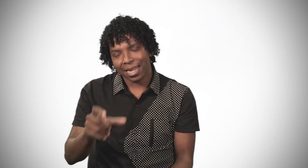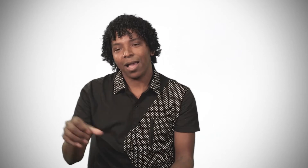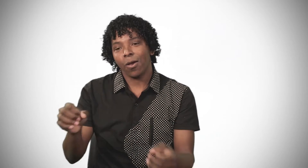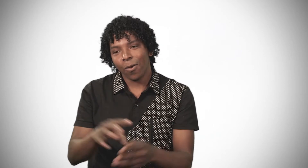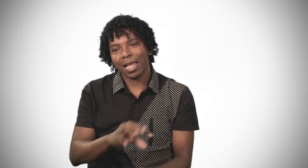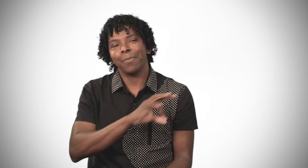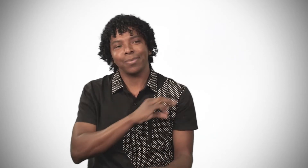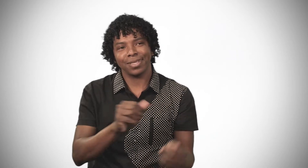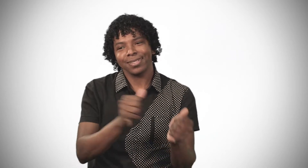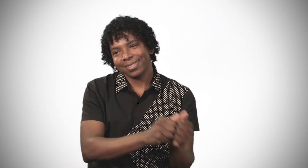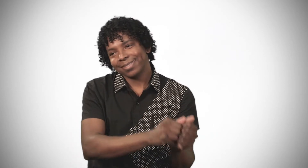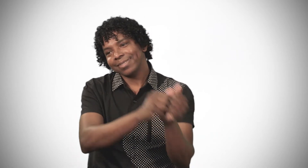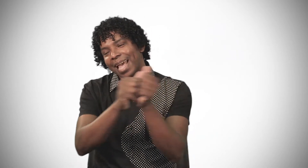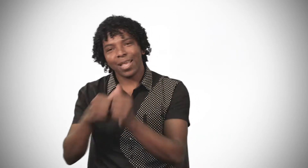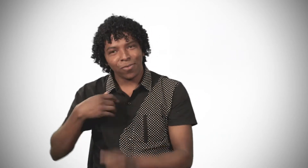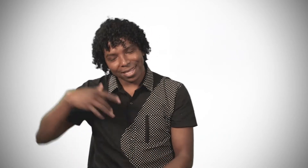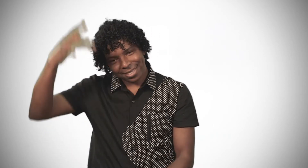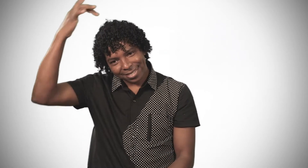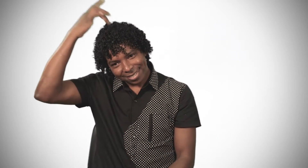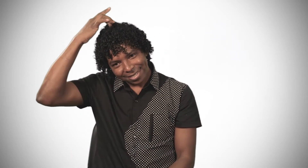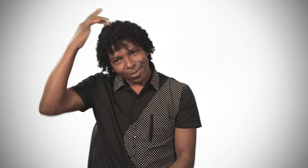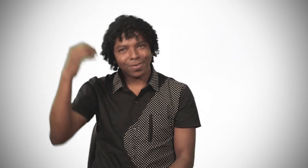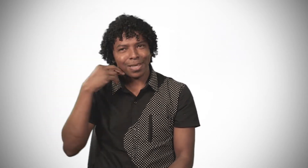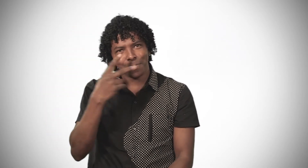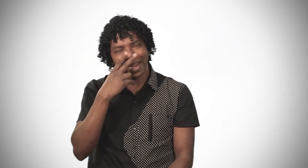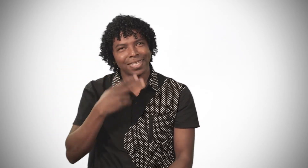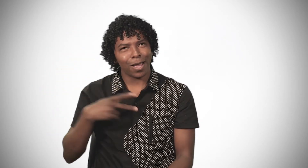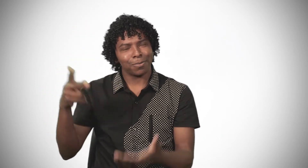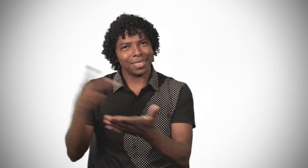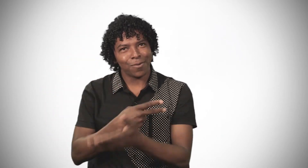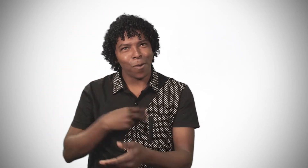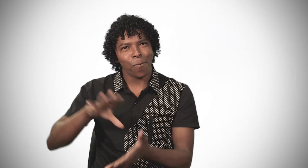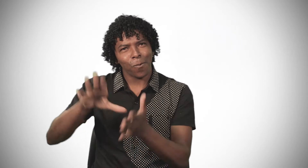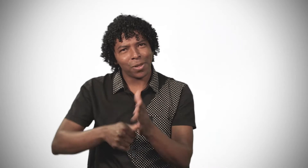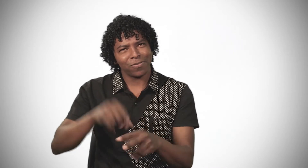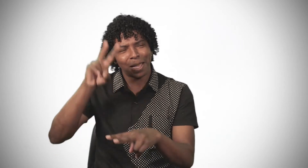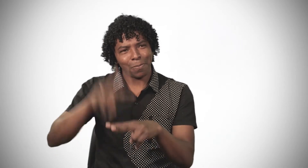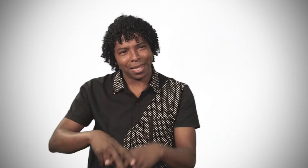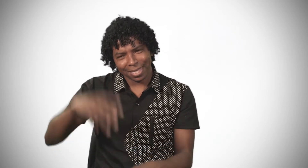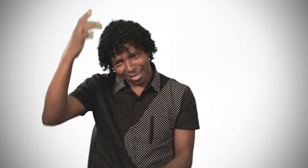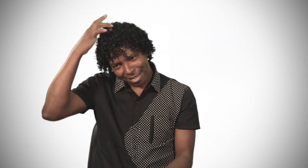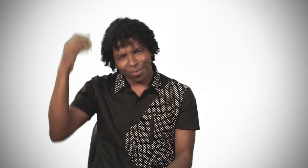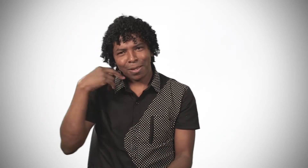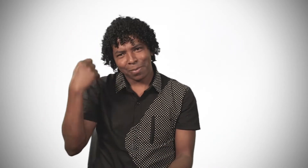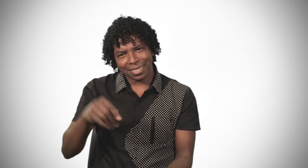ok. Voltei para a delegacia. Meio que ainda sem entender o que tinha acontecido. Será que roubaram? Vão me prender? Por eu estou tendo que fazer B.O.? Não estou